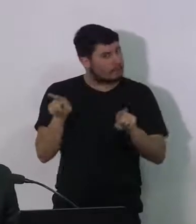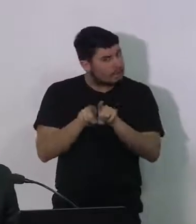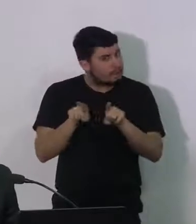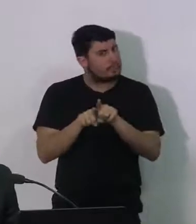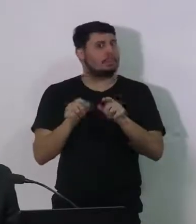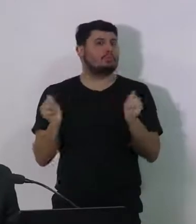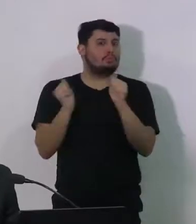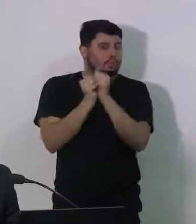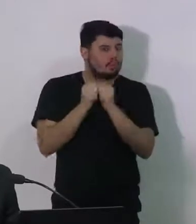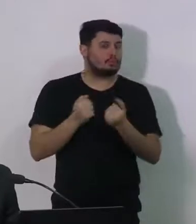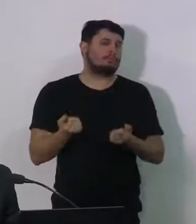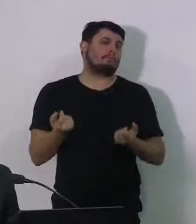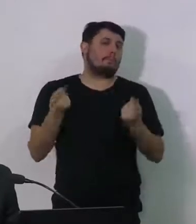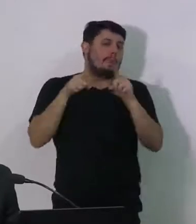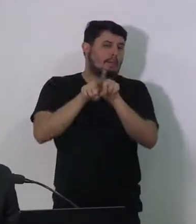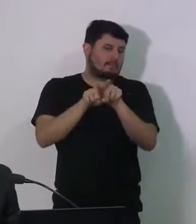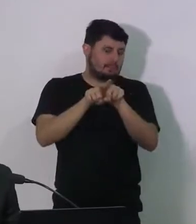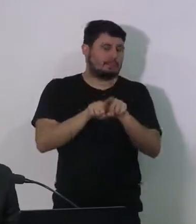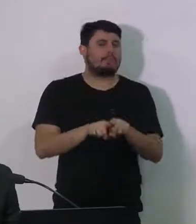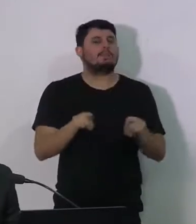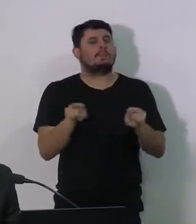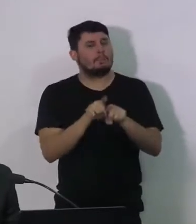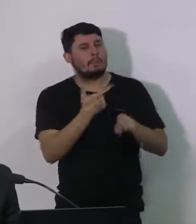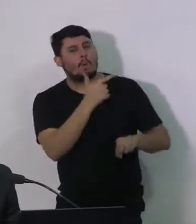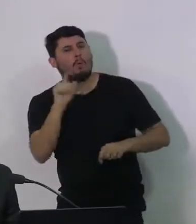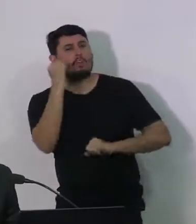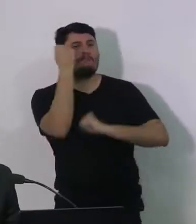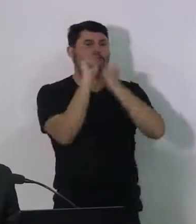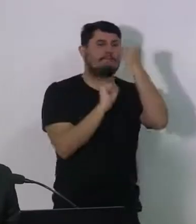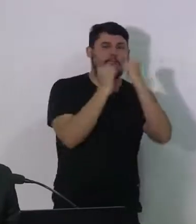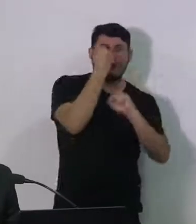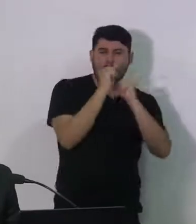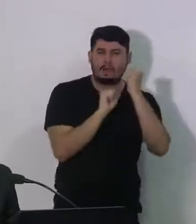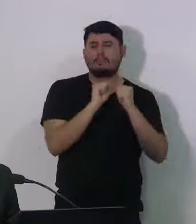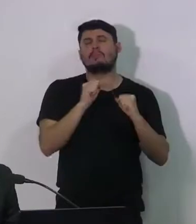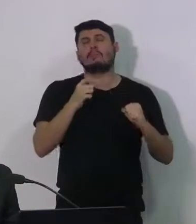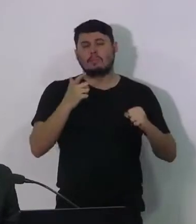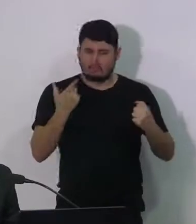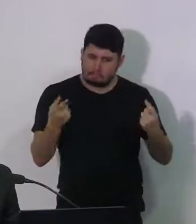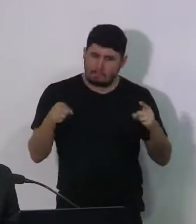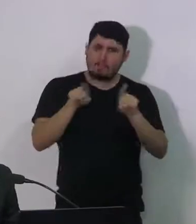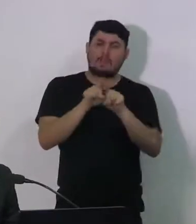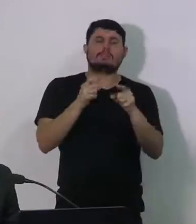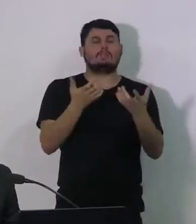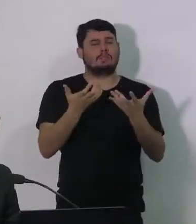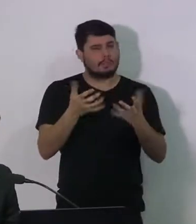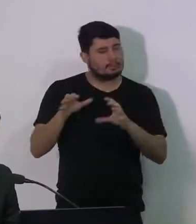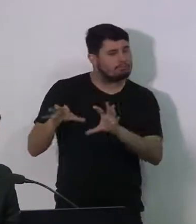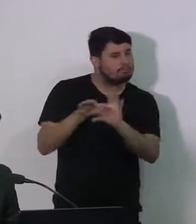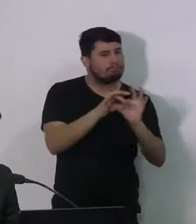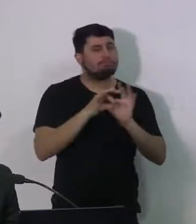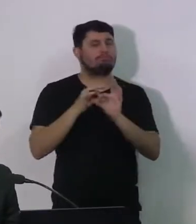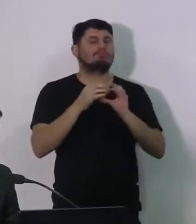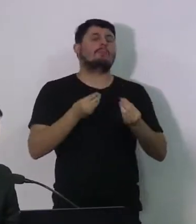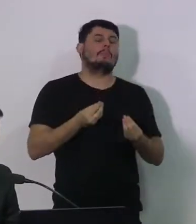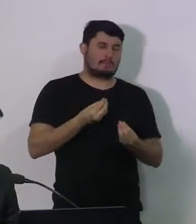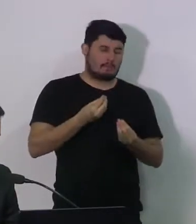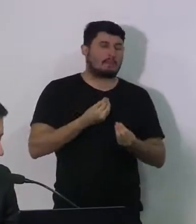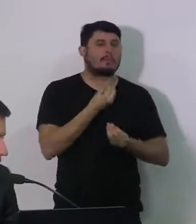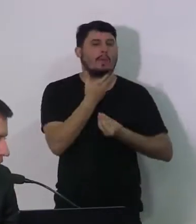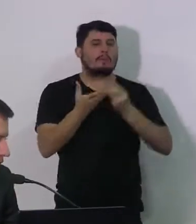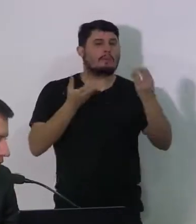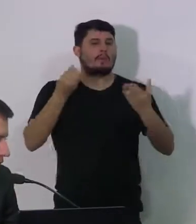e indústrias que estão também sensibilizadas e fazendo doação para o time que está à frente da Prefeitura de Caruaru. Eu quero começar,